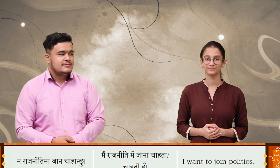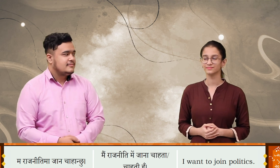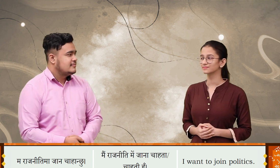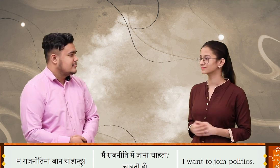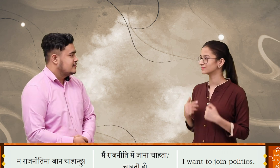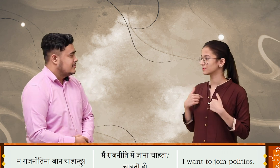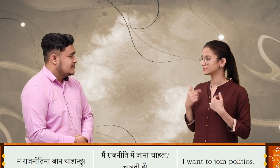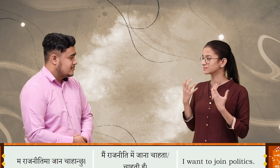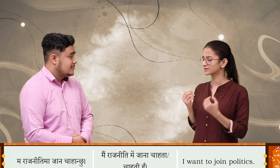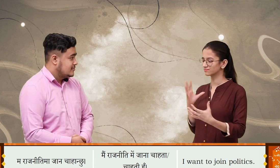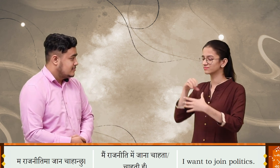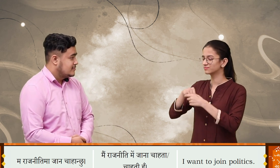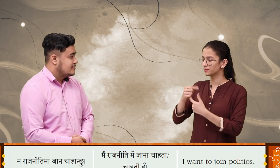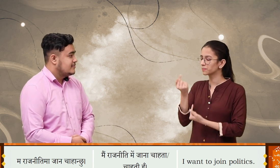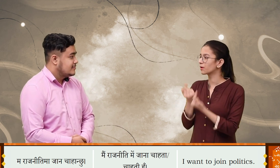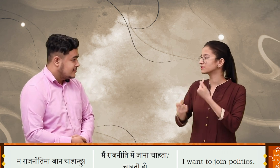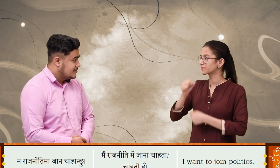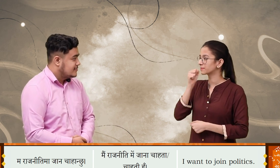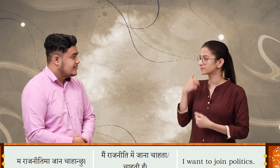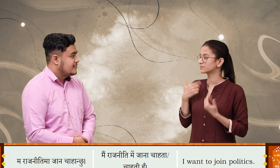मा राजनितिमा जाना चाहाँ छु